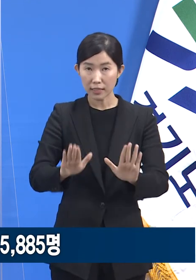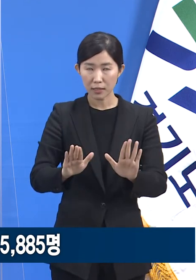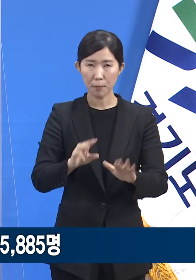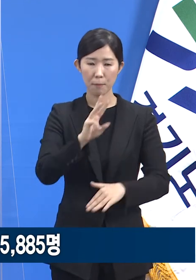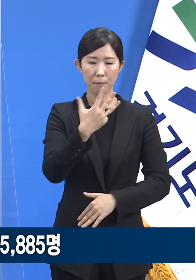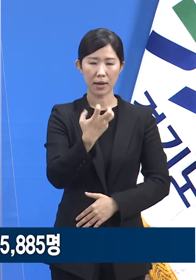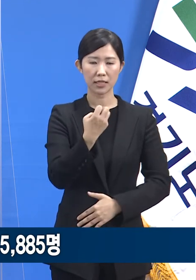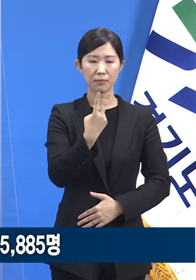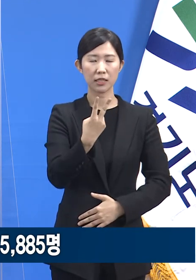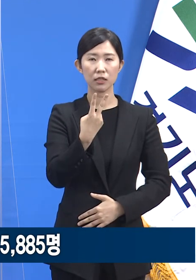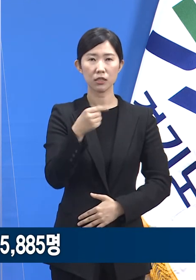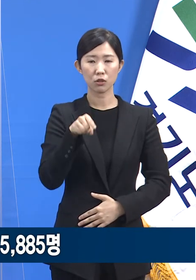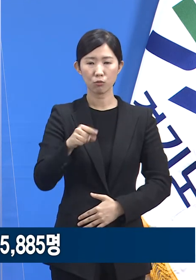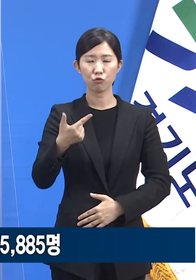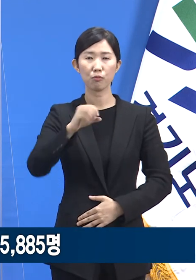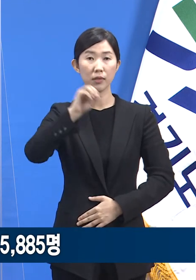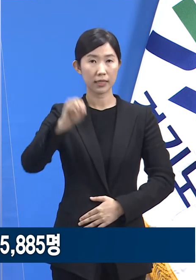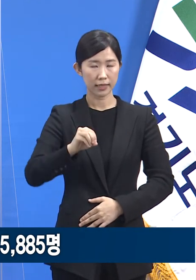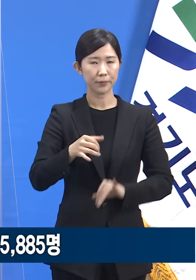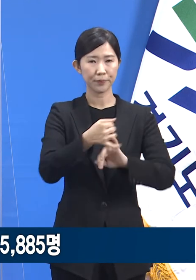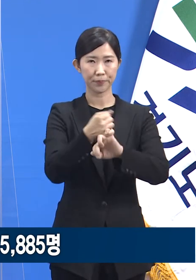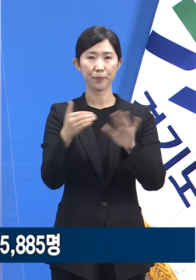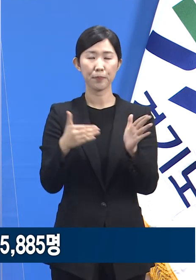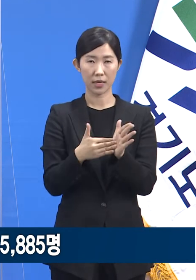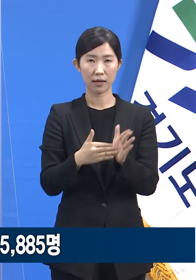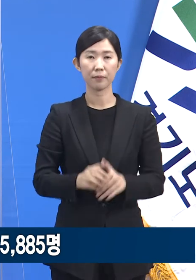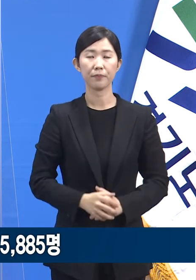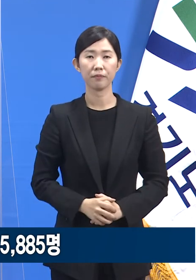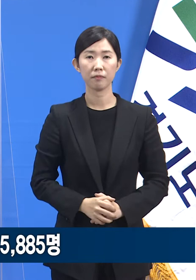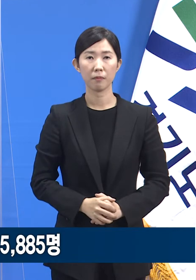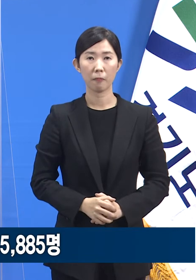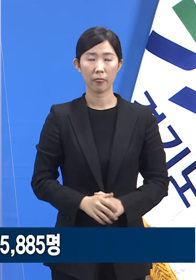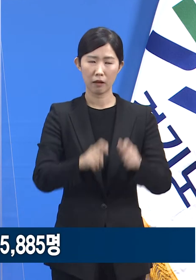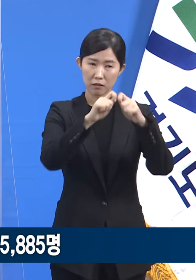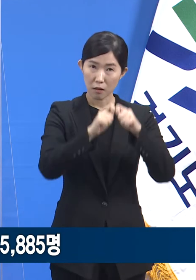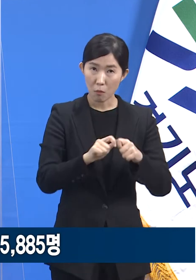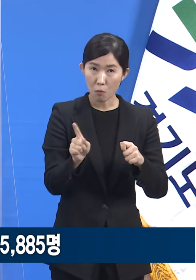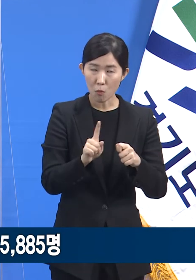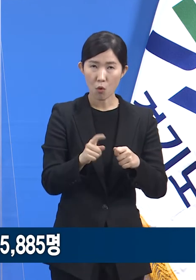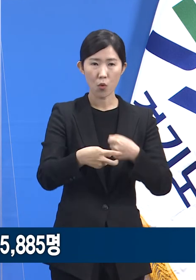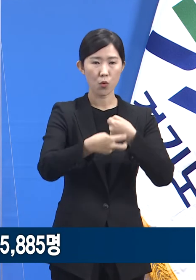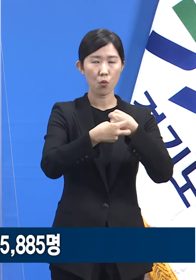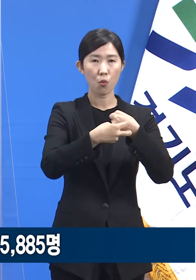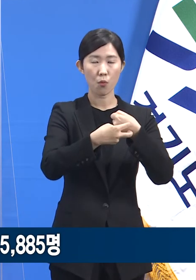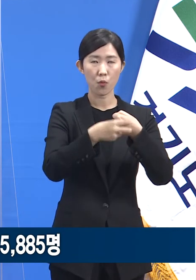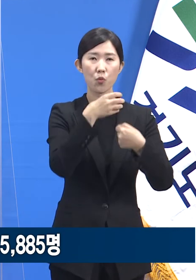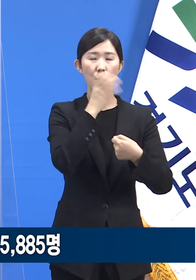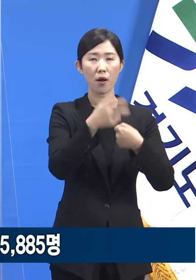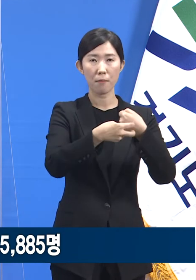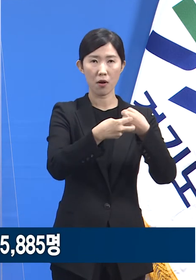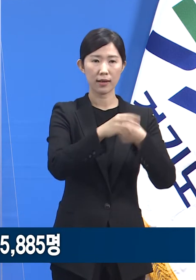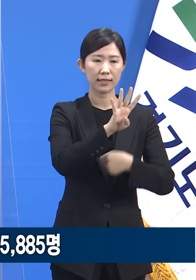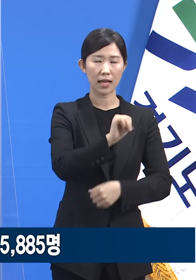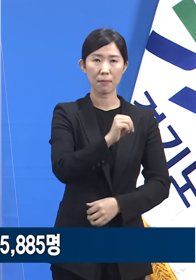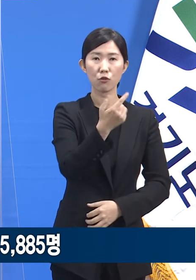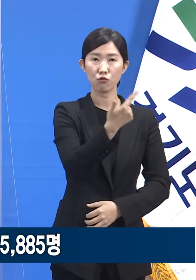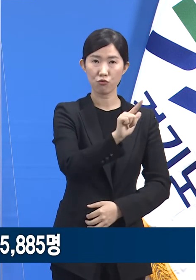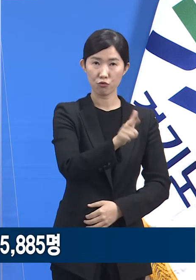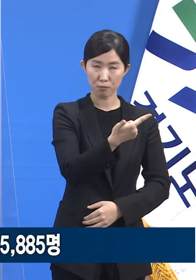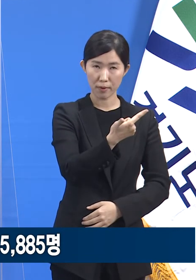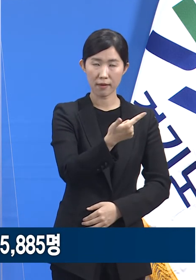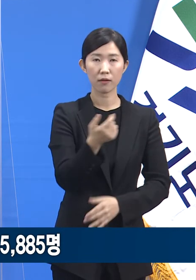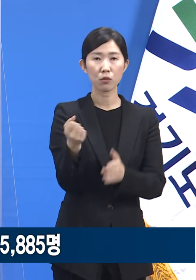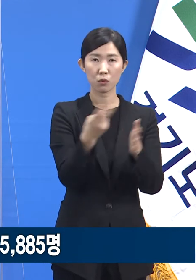%입니다. 세부적으로 요양병원 4만 646명, 노인 요양시설 및